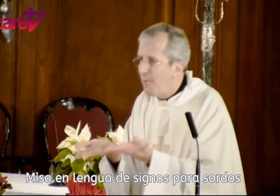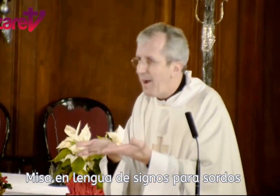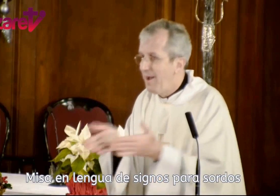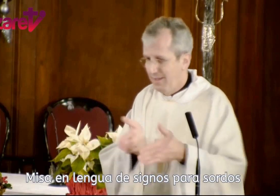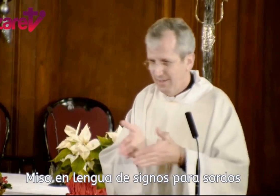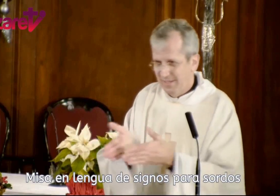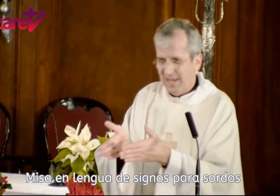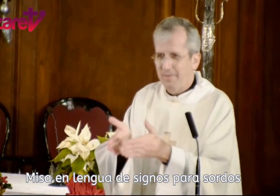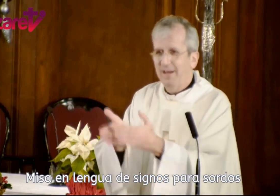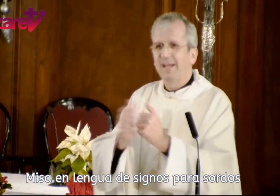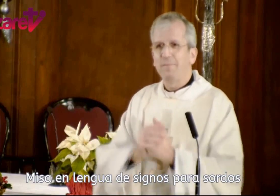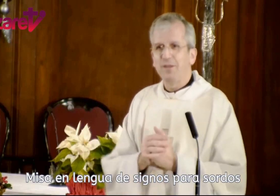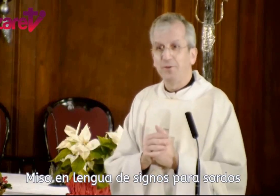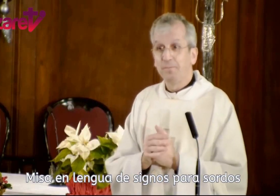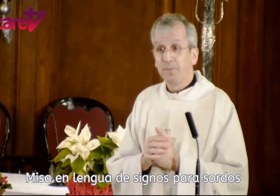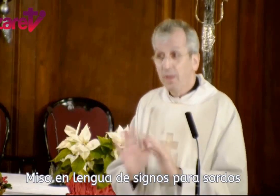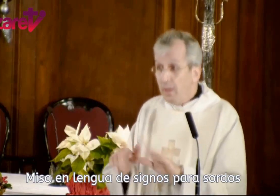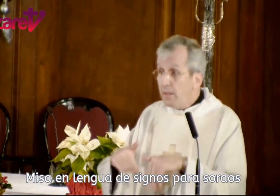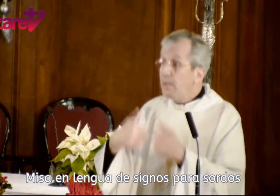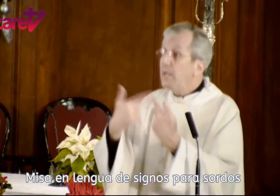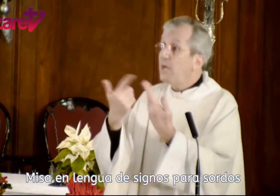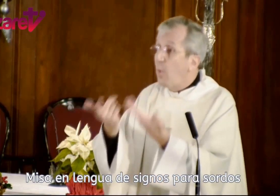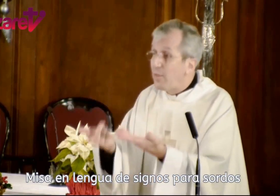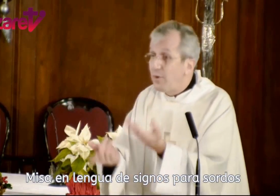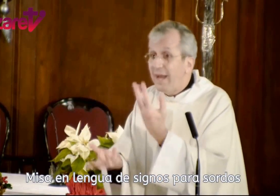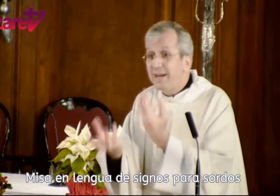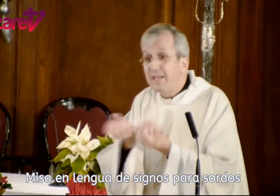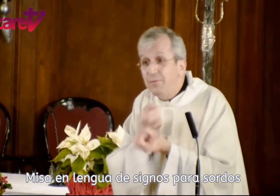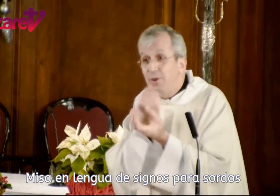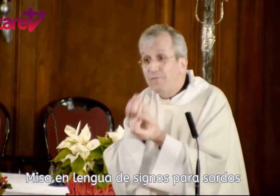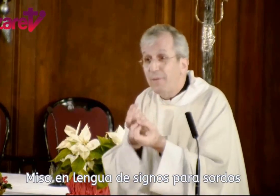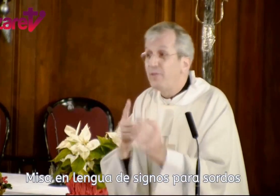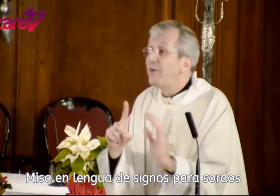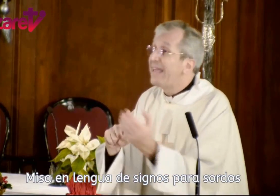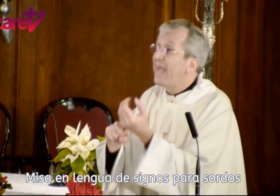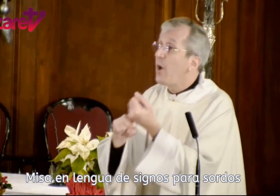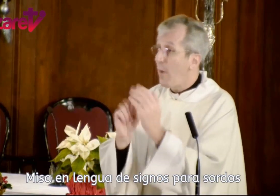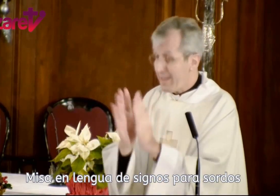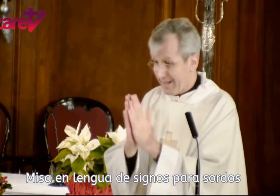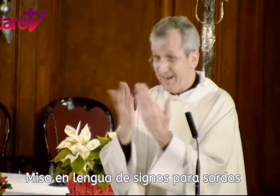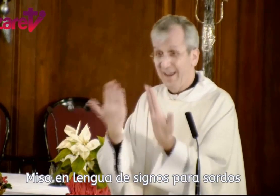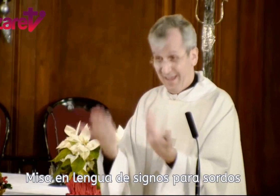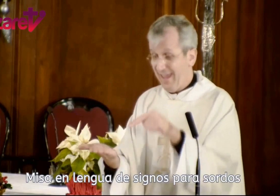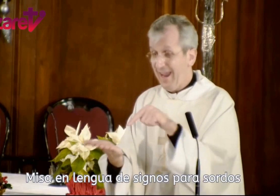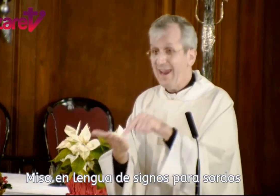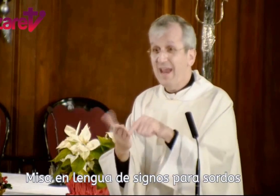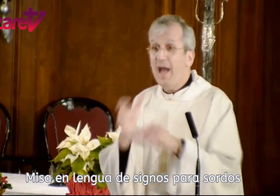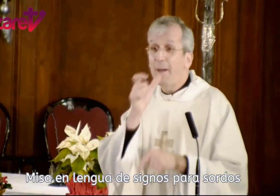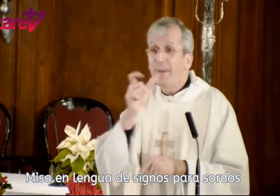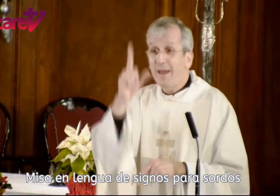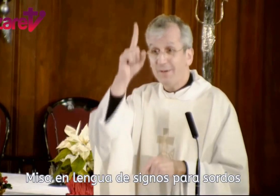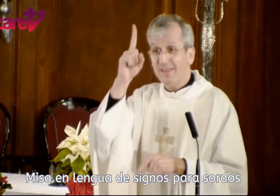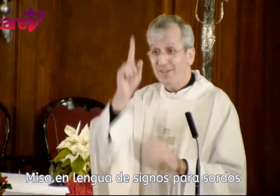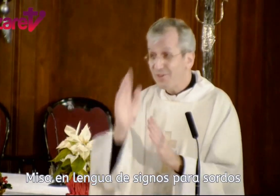¿cómo va? Saber el camino y cuando ya han recibido la información que encuentran en la palabra de Dios,